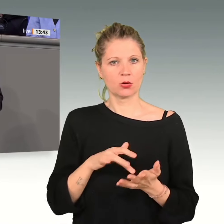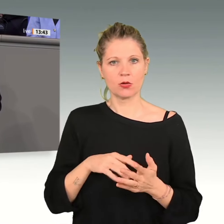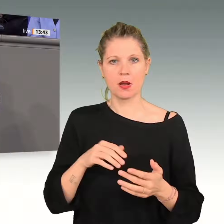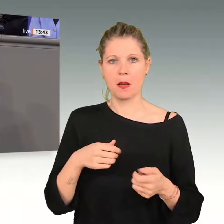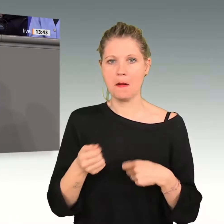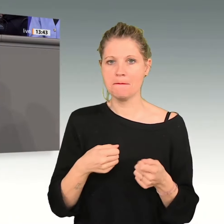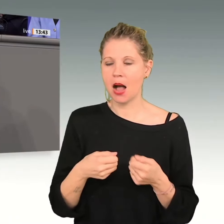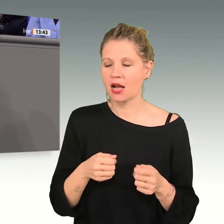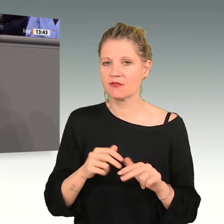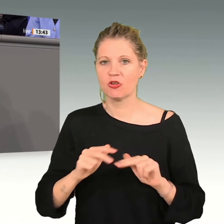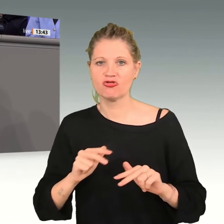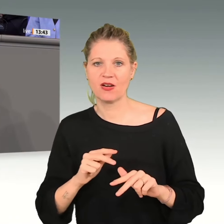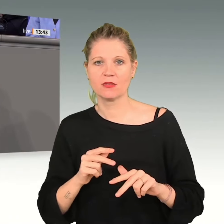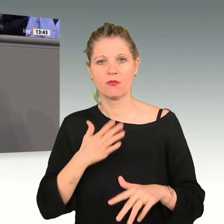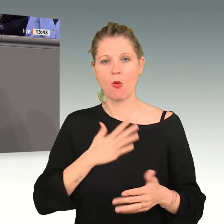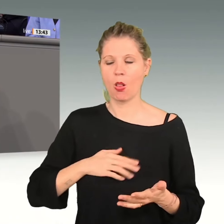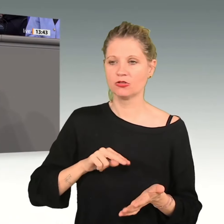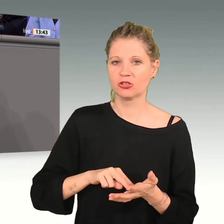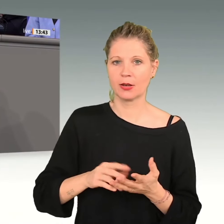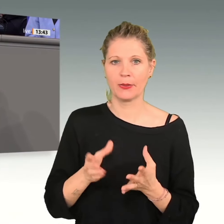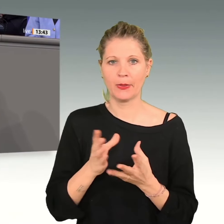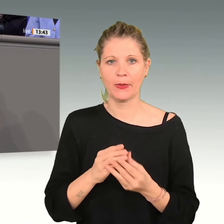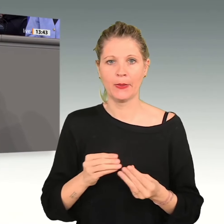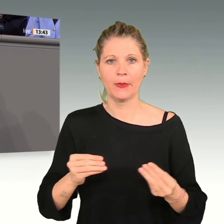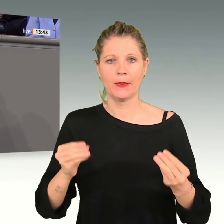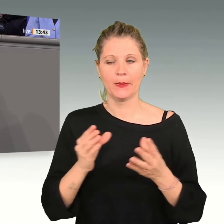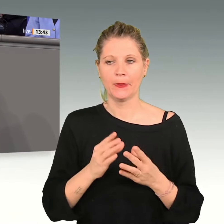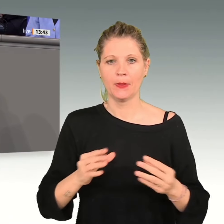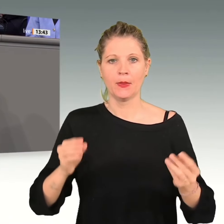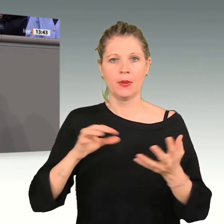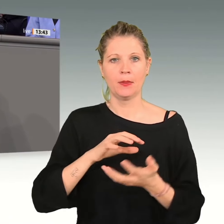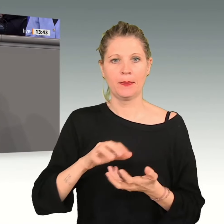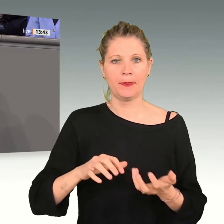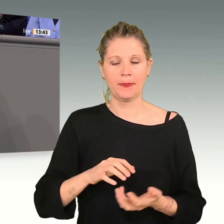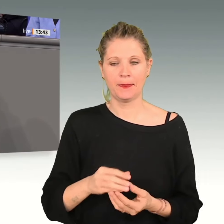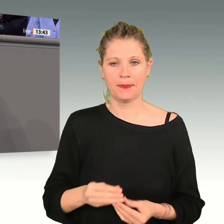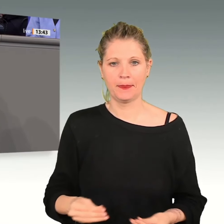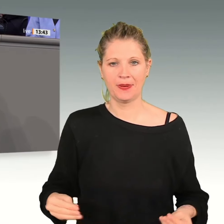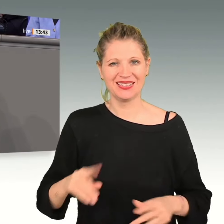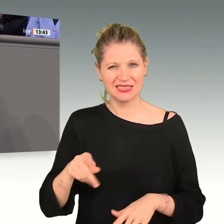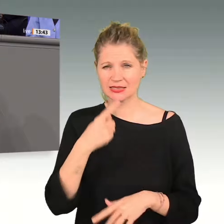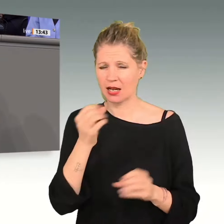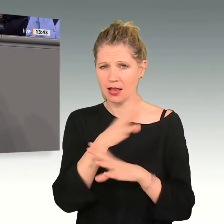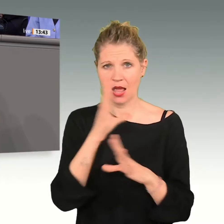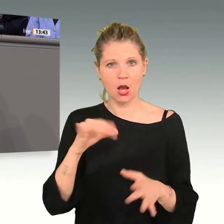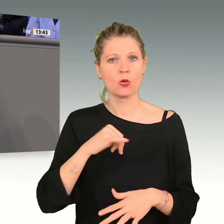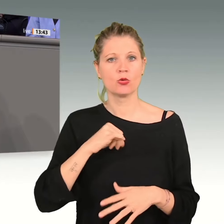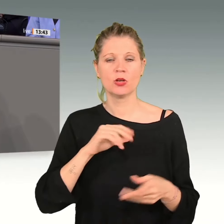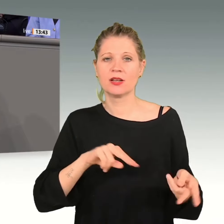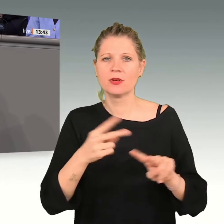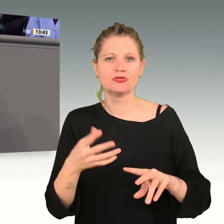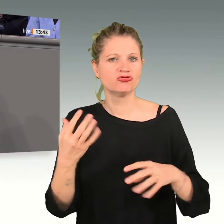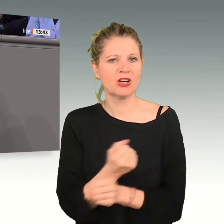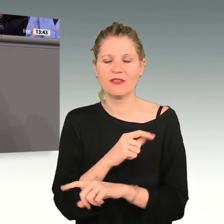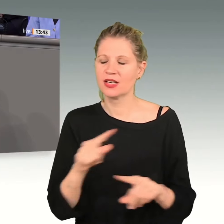damit den Wohlstand unterwandert. Er sagt klipp und klar, diese grüne Transformation kann kein Wirtschaftswunder schaffen,